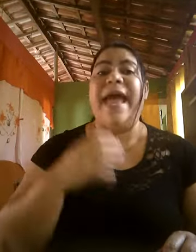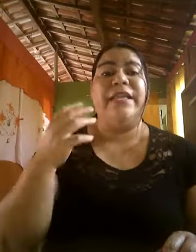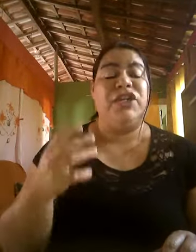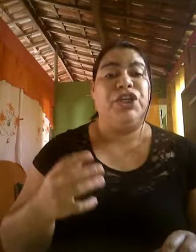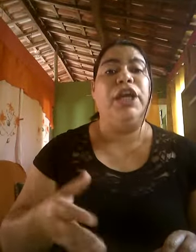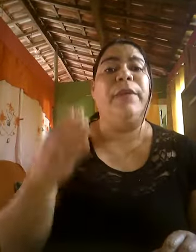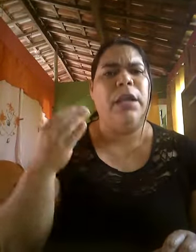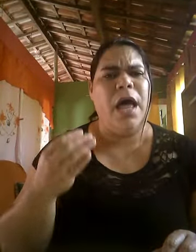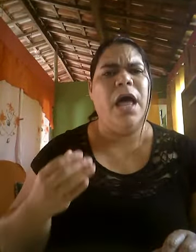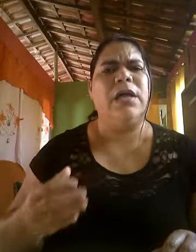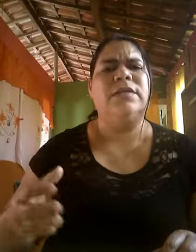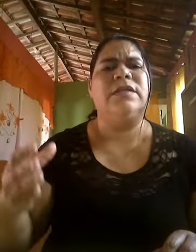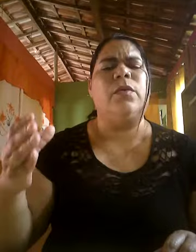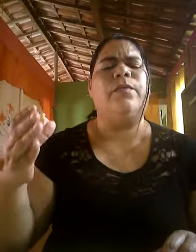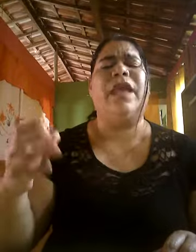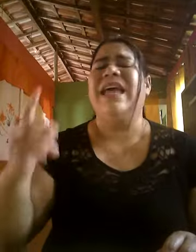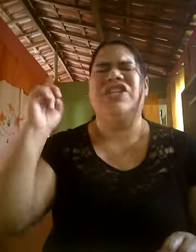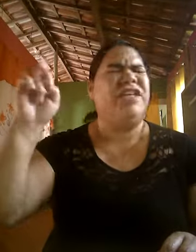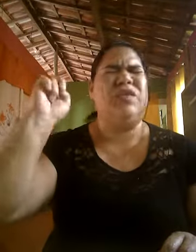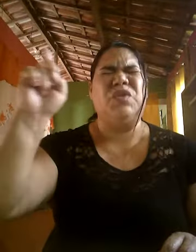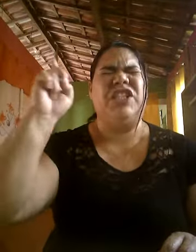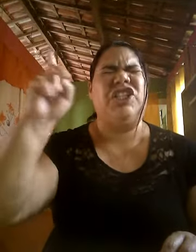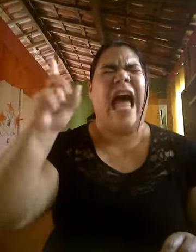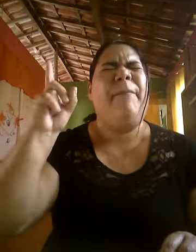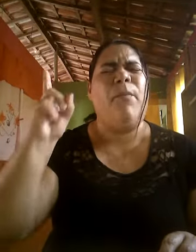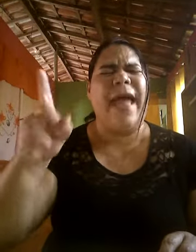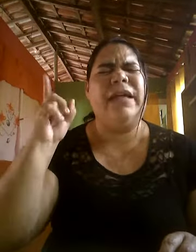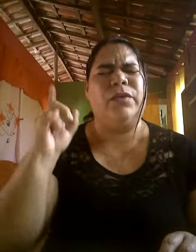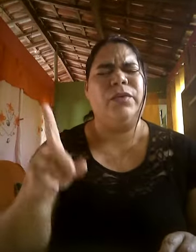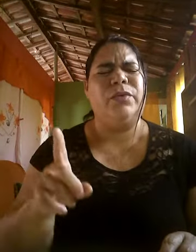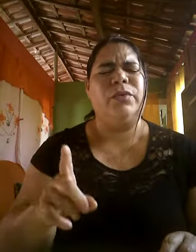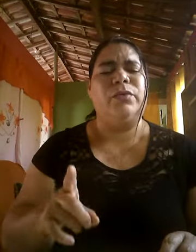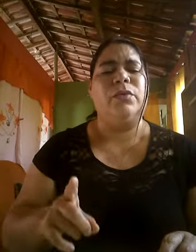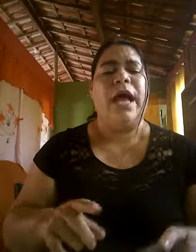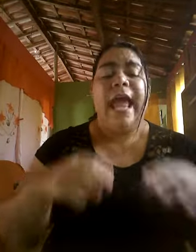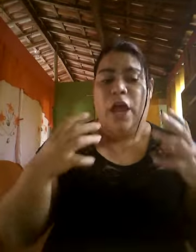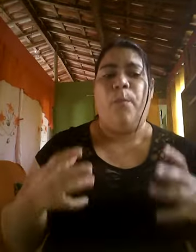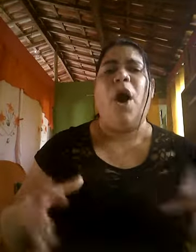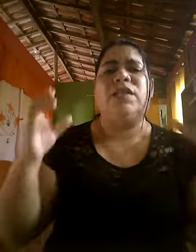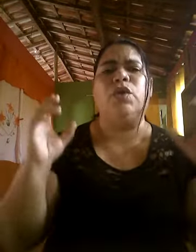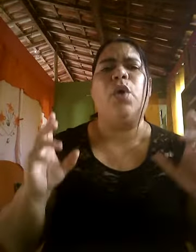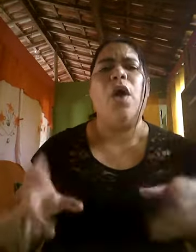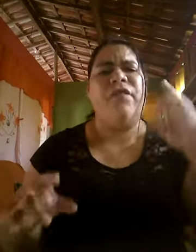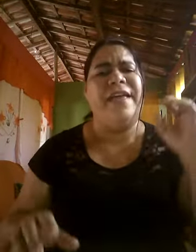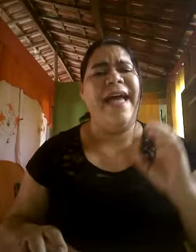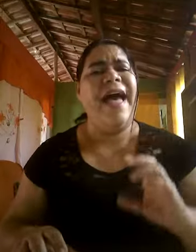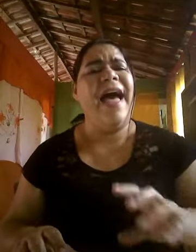pedras que me lançam, Jesus está por perto. Eu posso confiar,